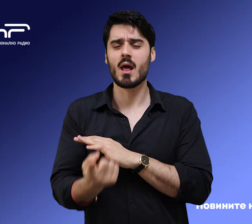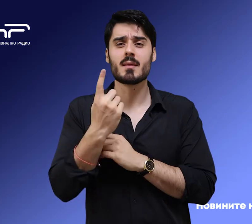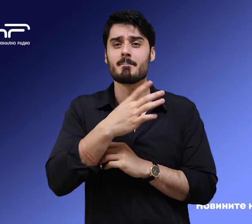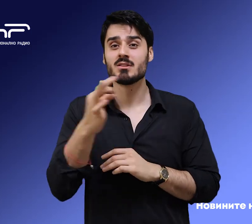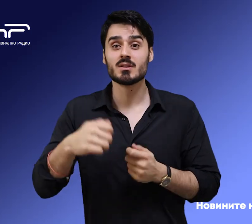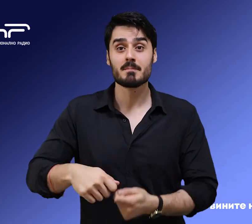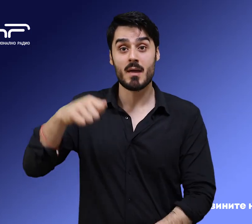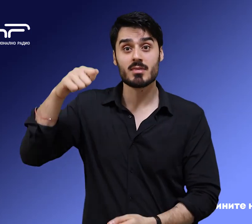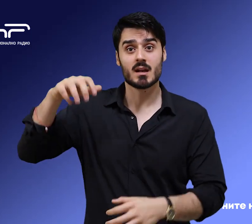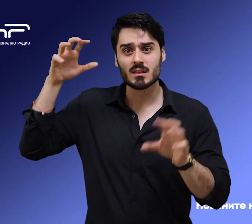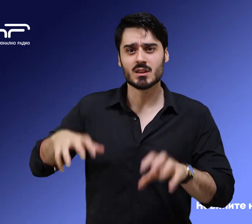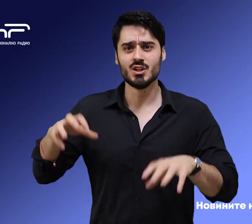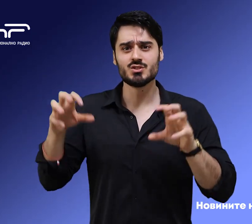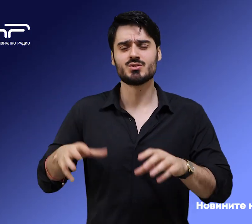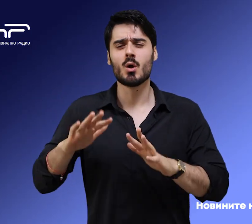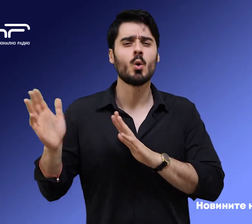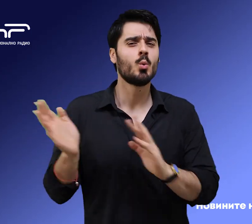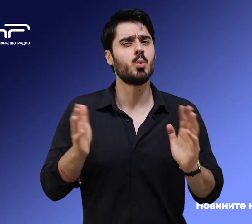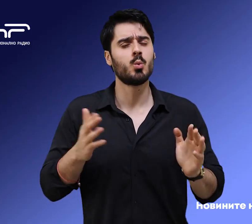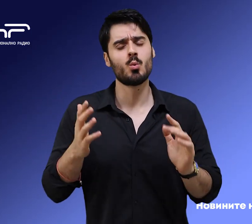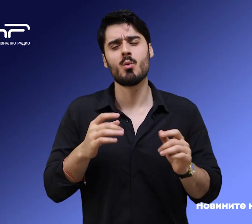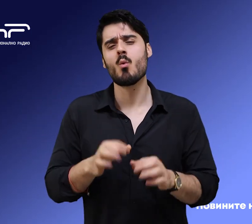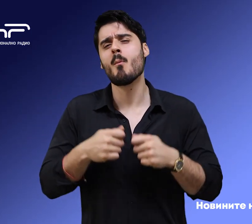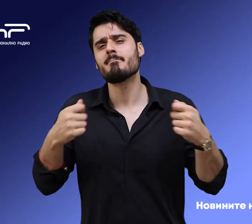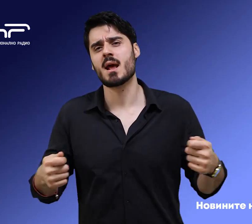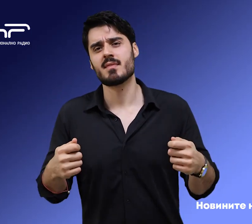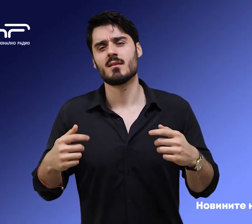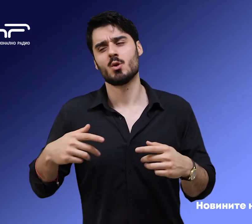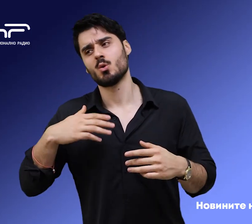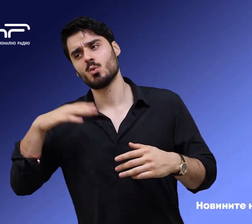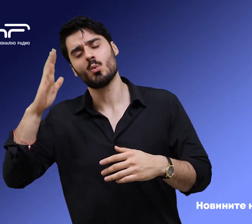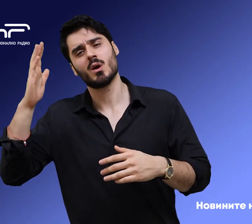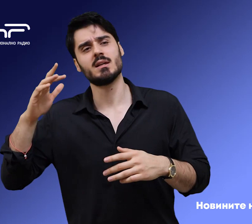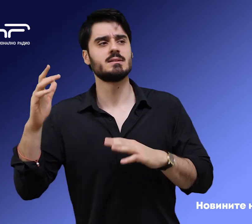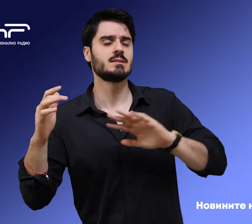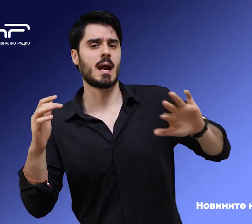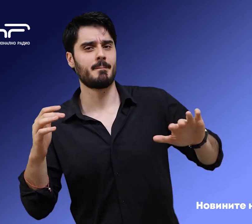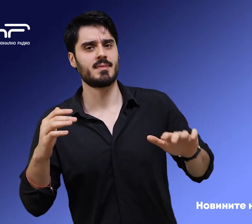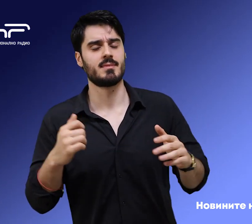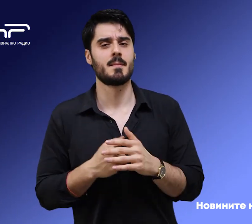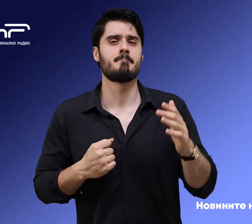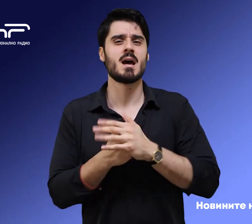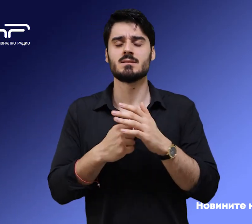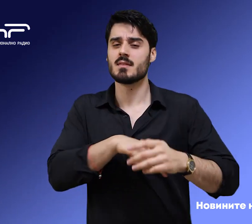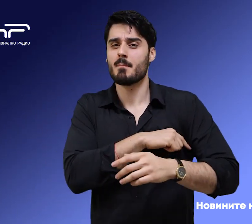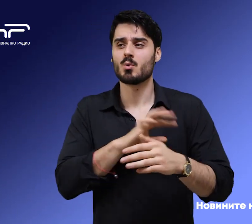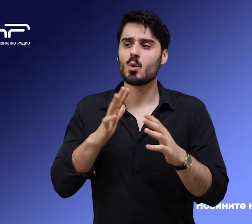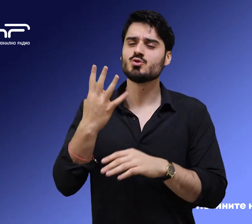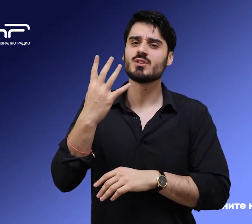метра от дъжд ще духа до омерен вятър от юг-юго-запад. Максималната температура на 1200 метра ще е около 4 градуса на